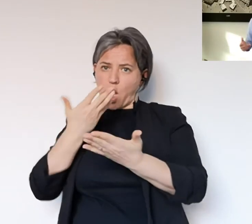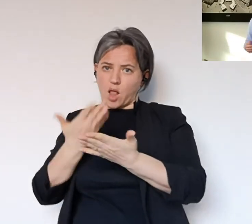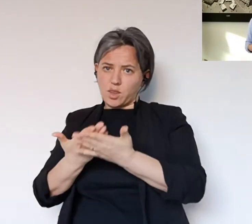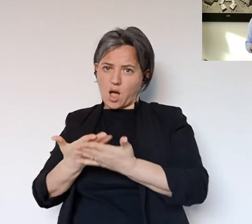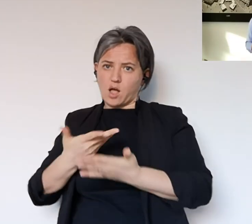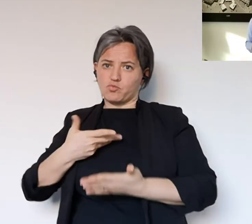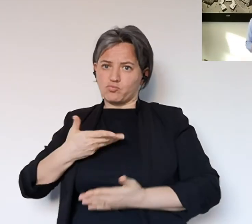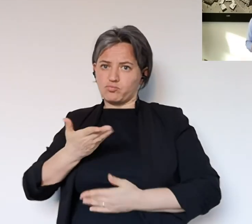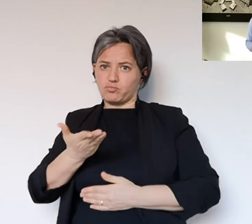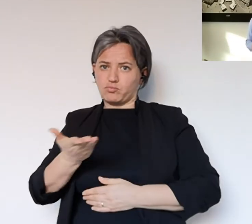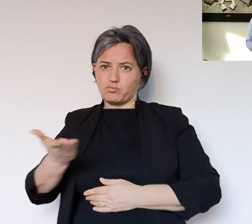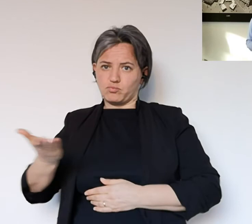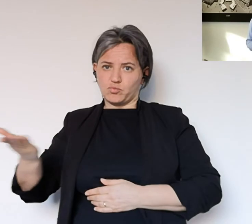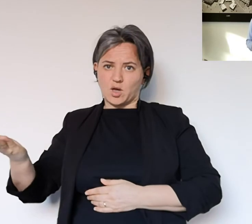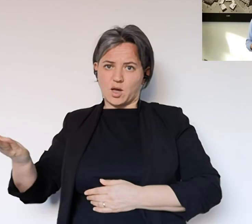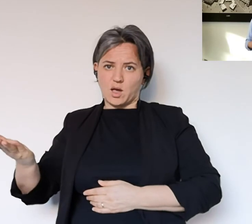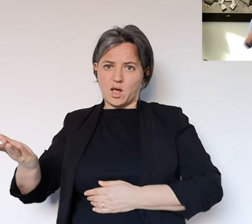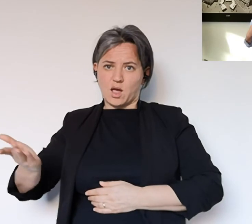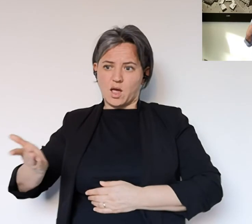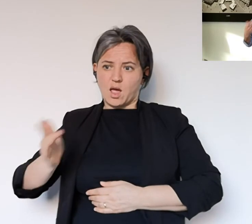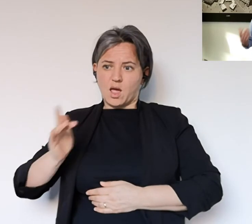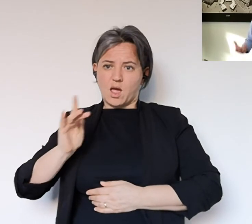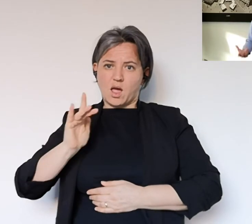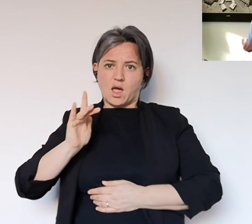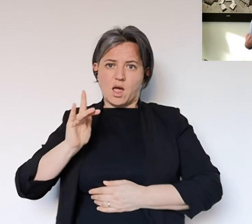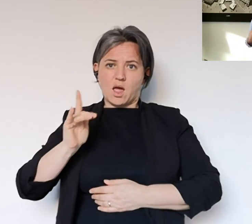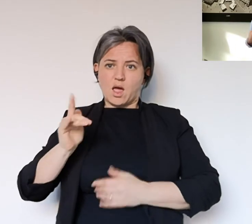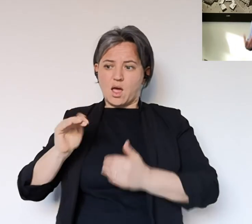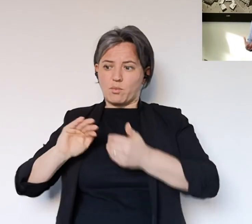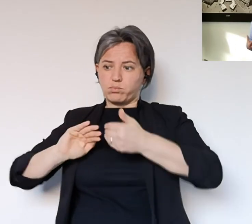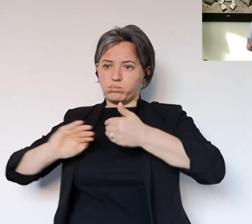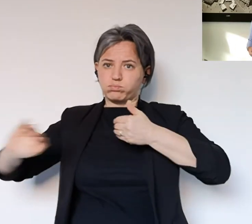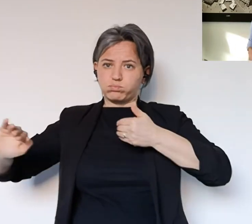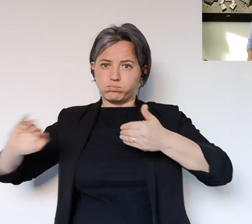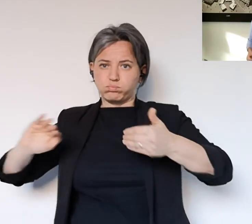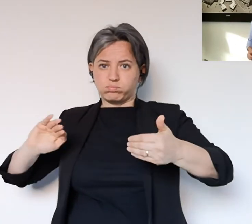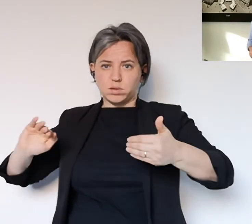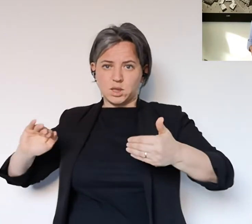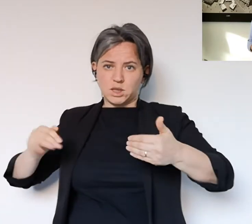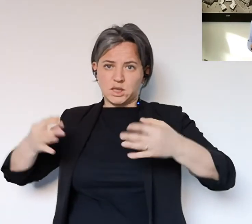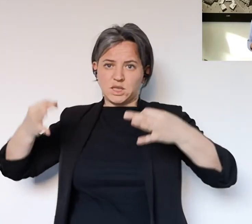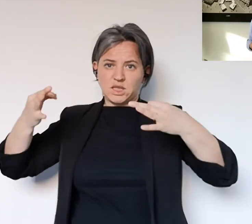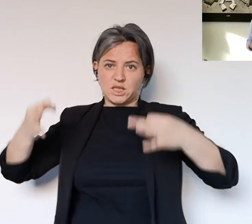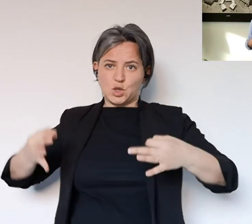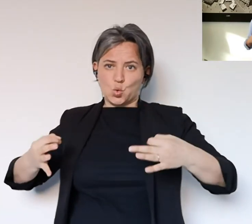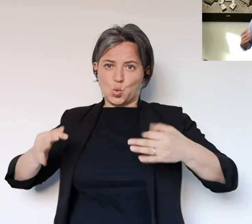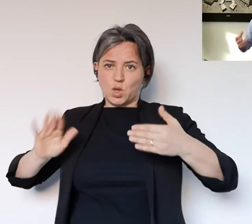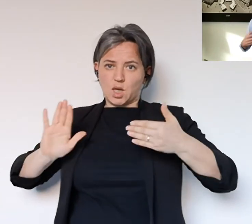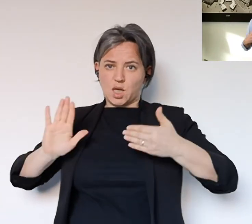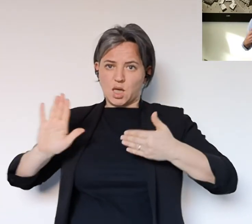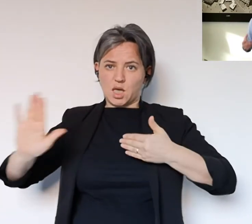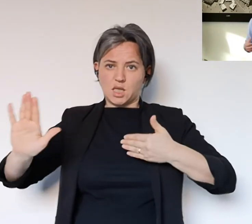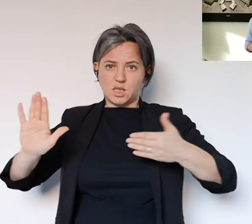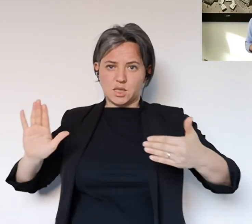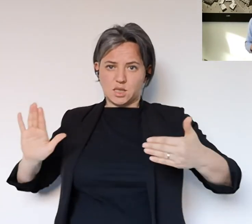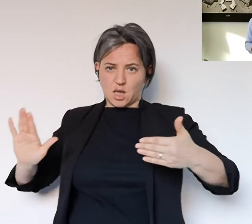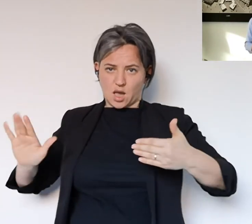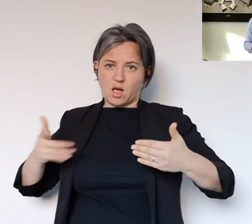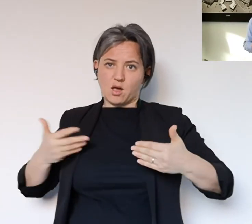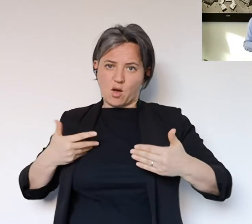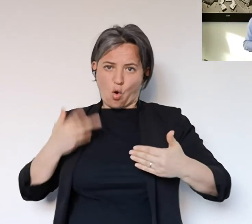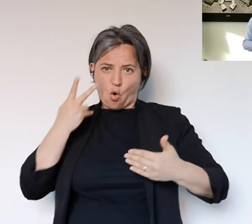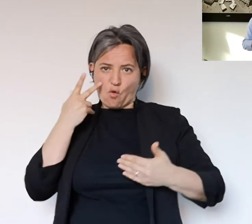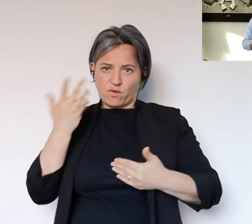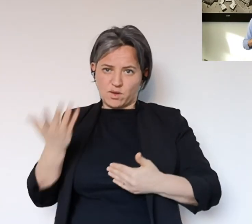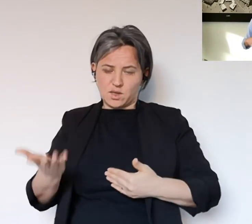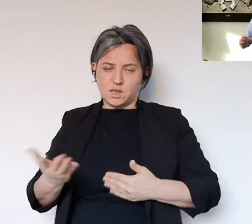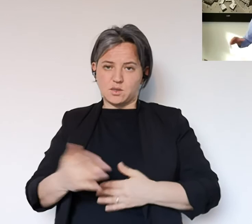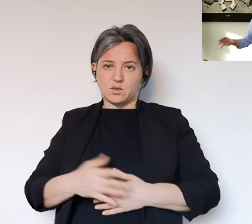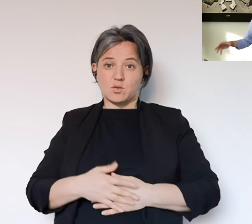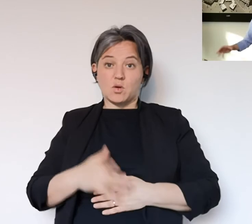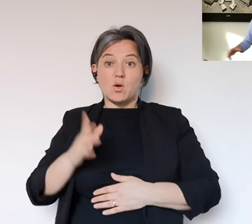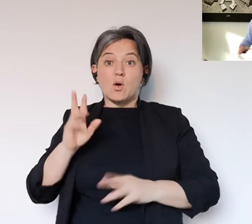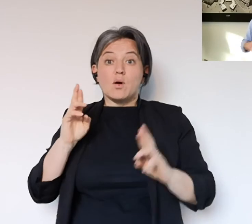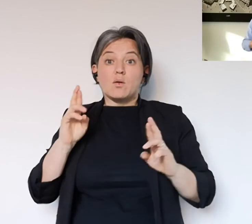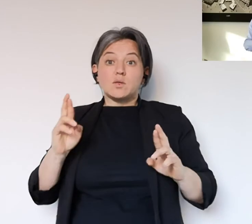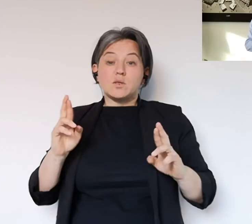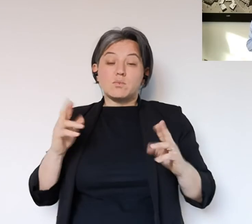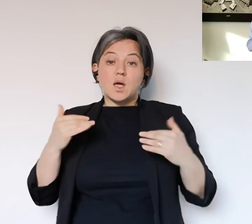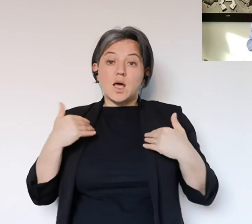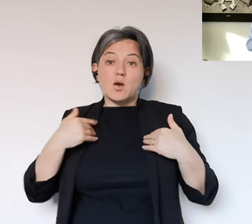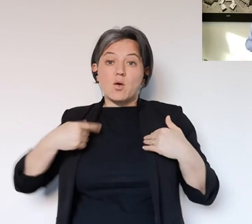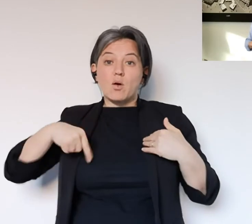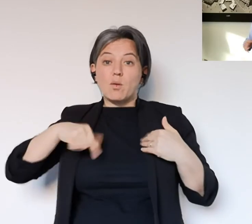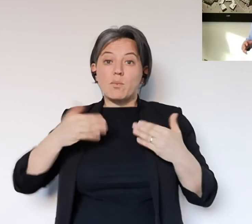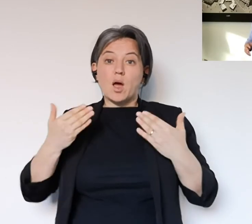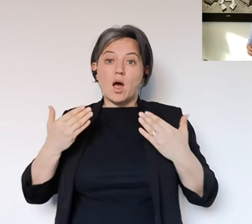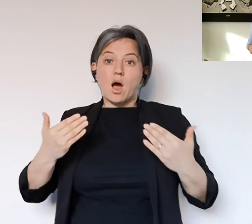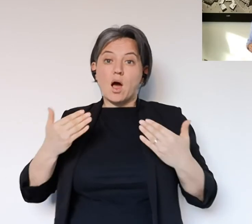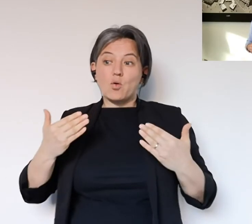fare propri questi comportamenti di sicurezza reciproca. Mi auguro che questo ci